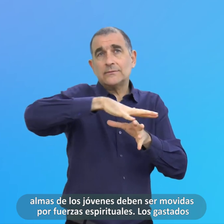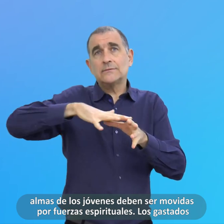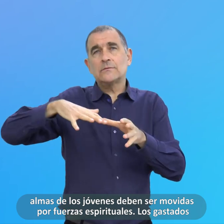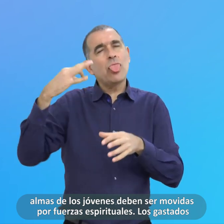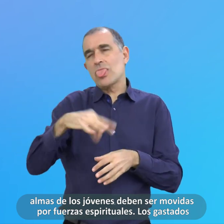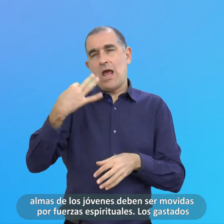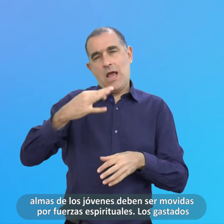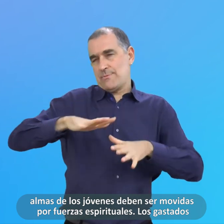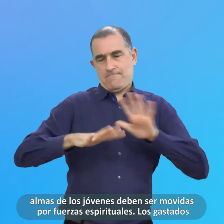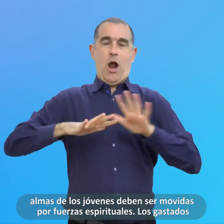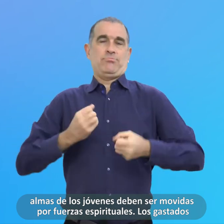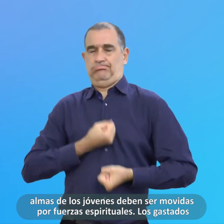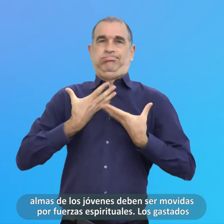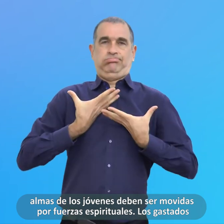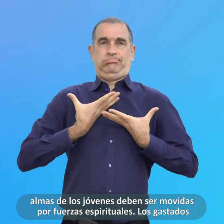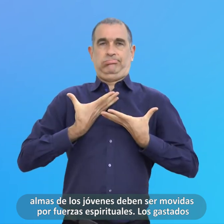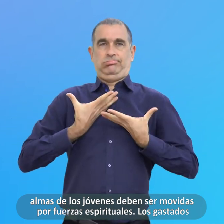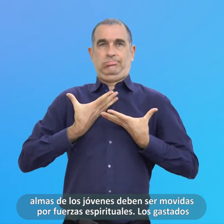fuerzas Espirituales